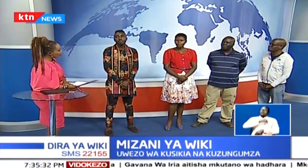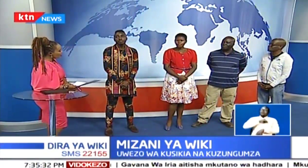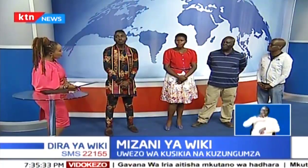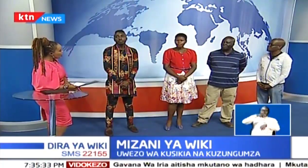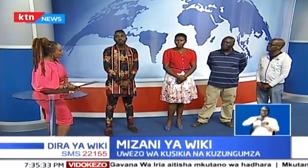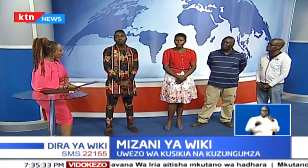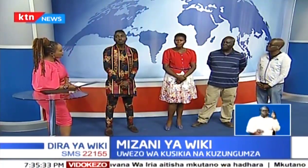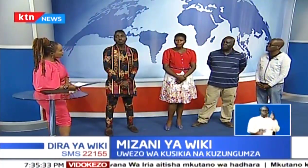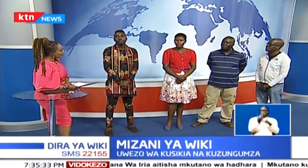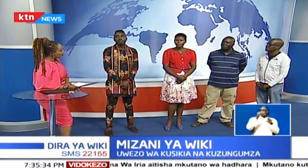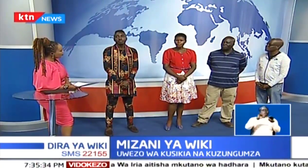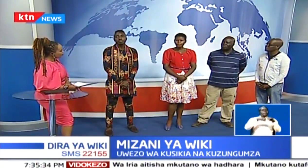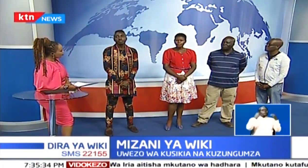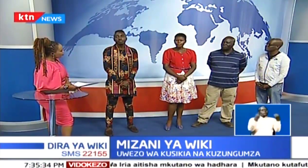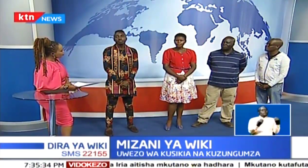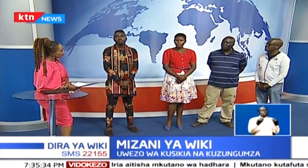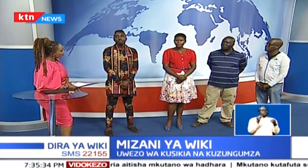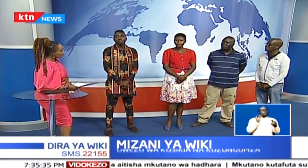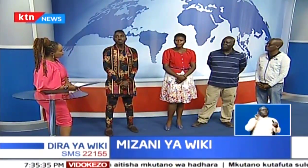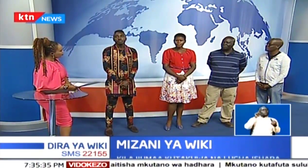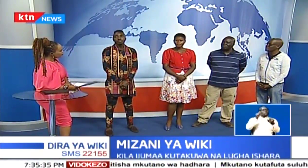uanzilishe shirika hili?